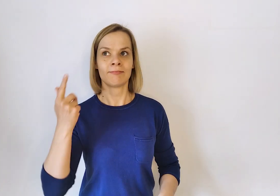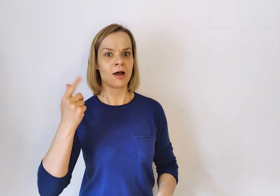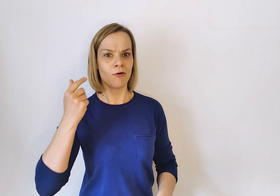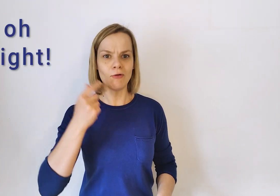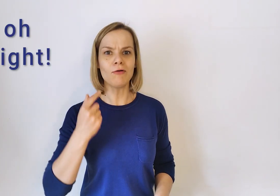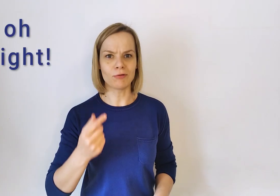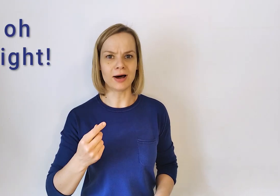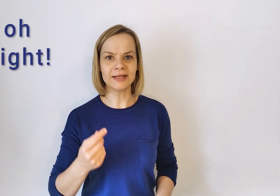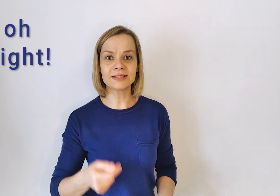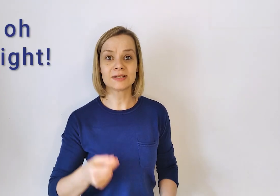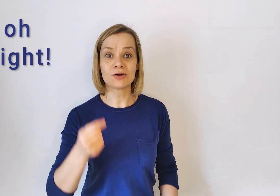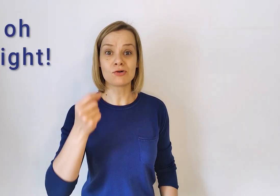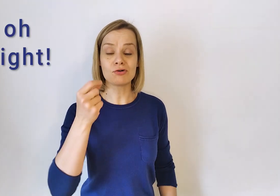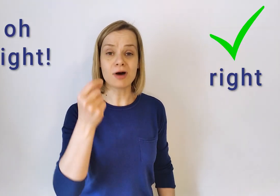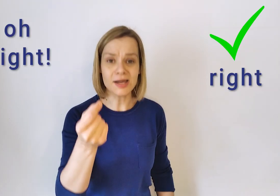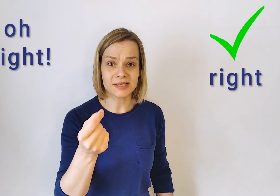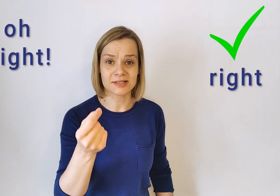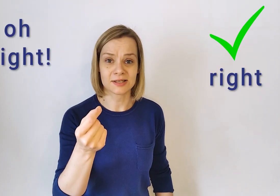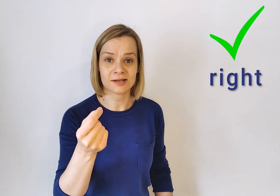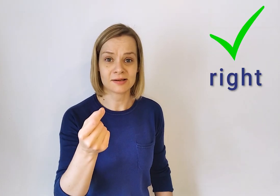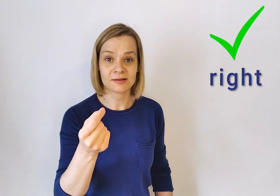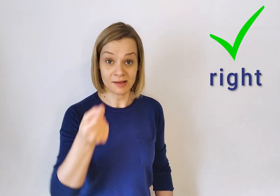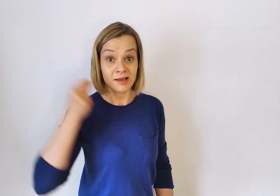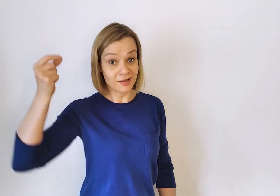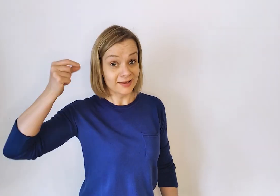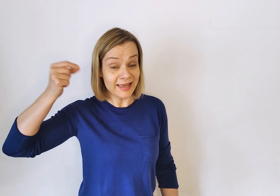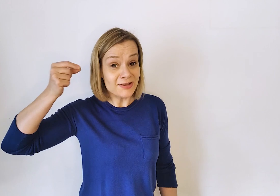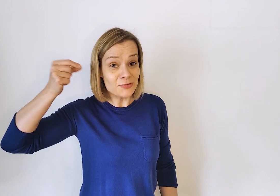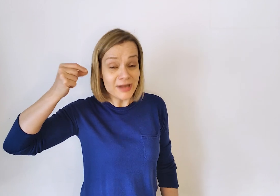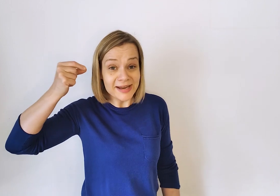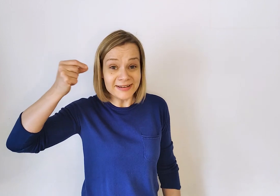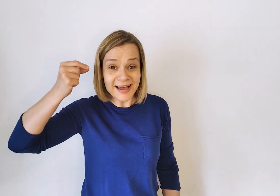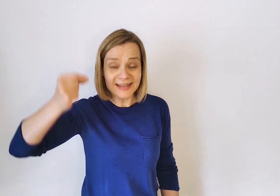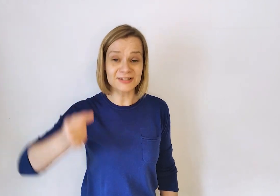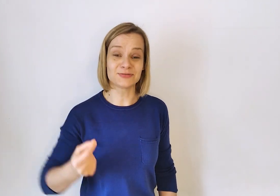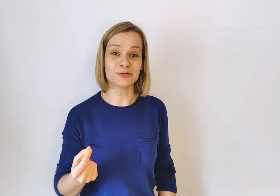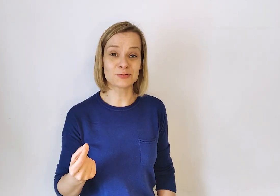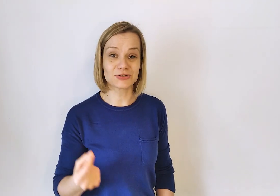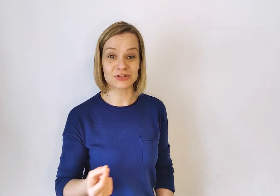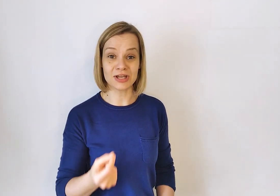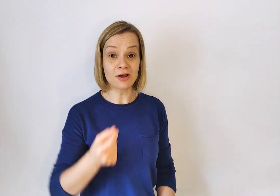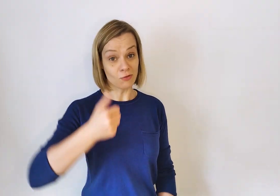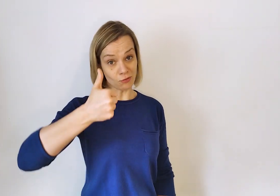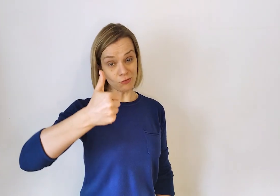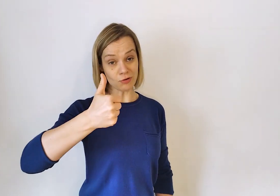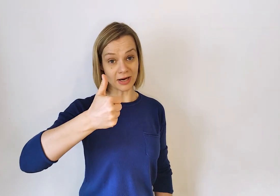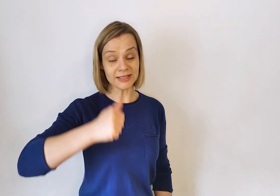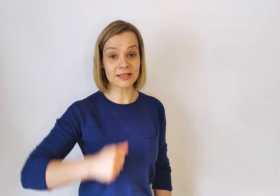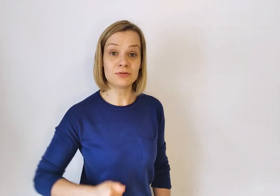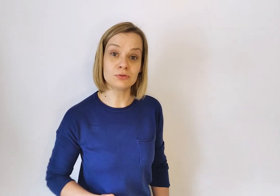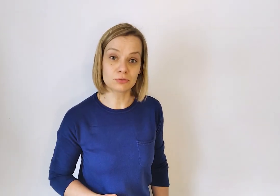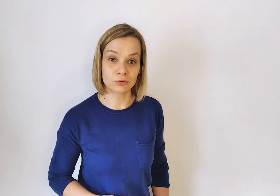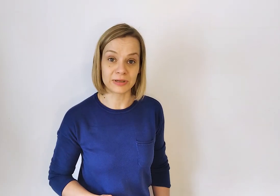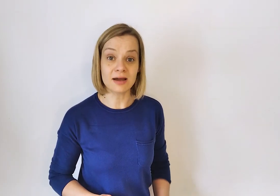All right. Right. Can you hear that? Czy Wy to słyszycie? All right. No dobra.